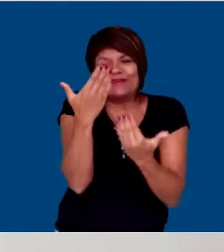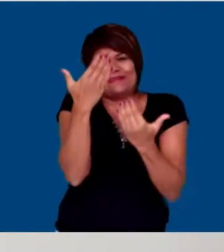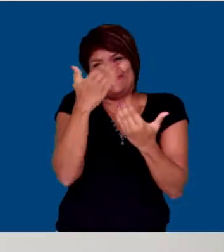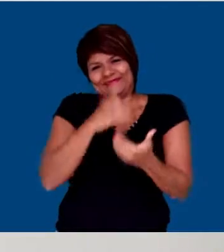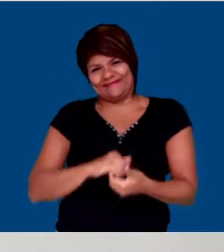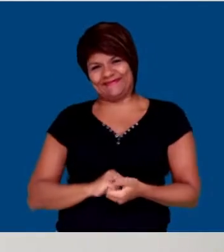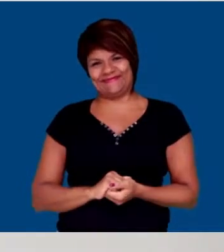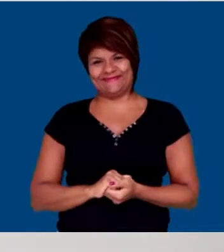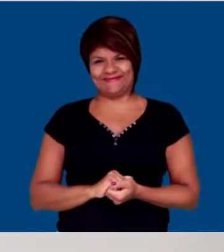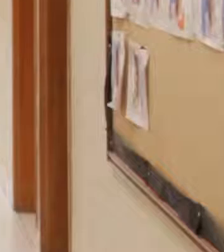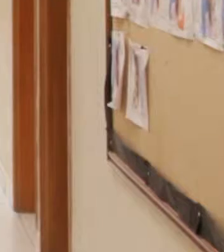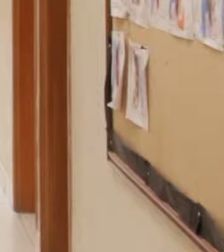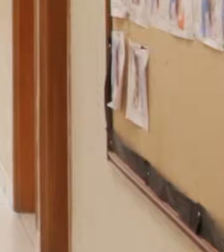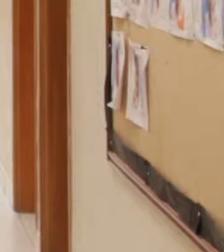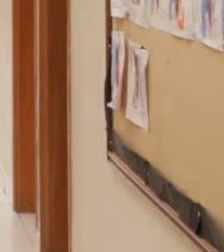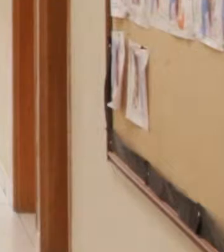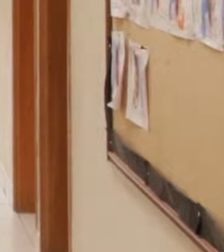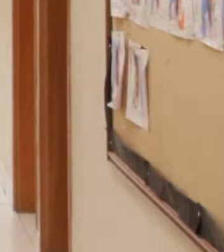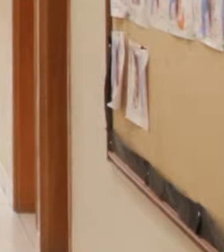sonhos. Muito obrigada.